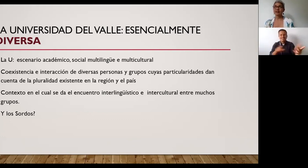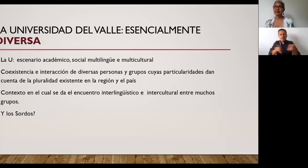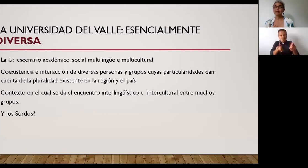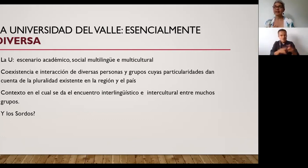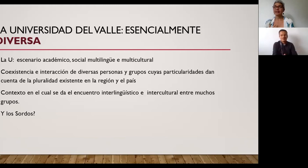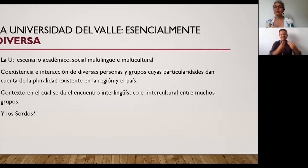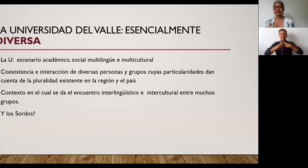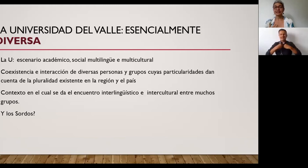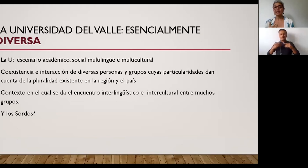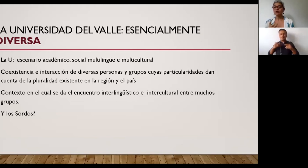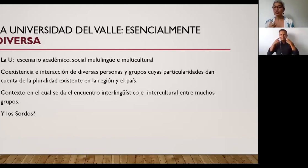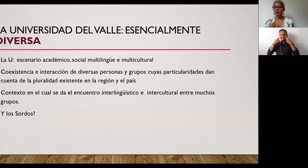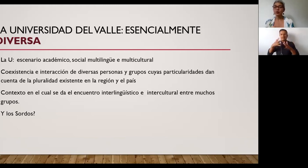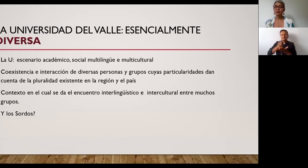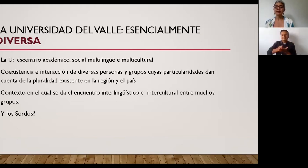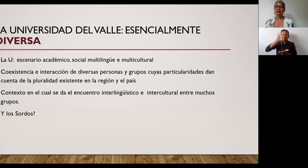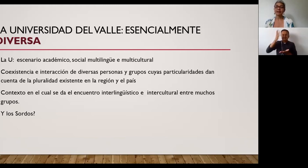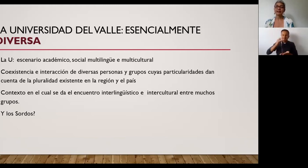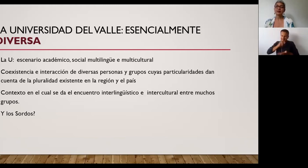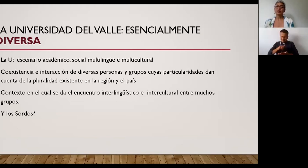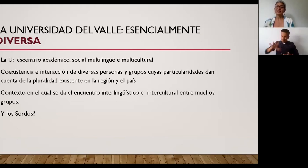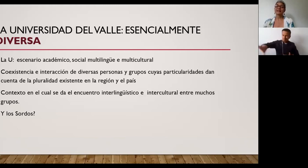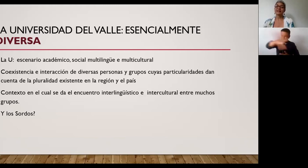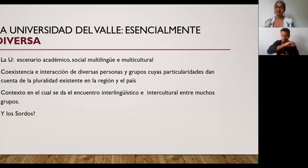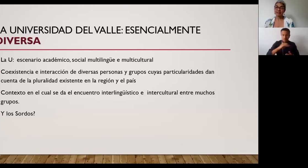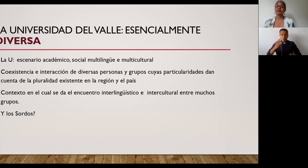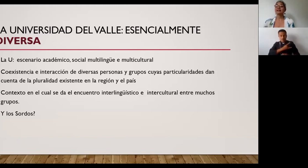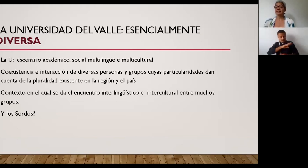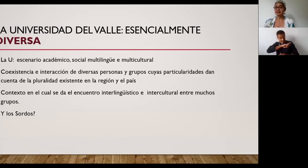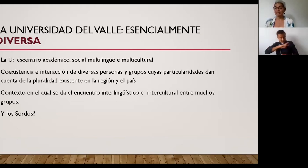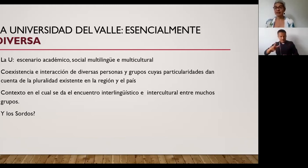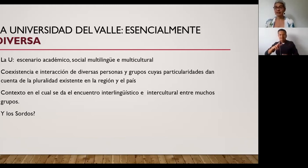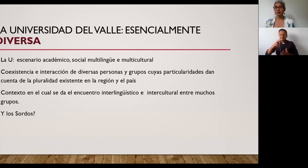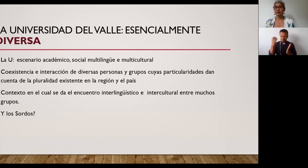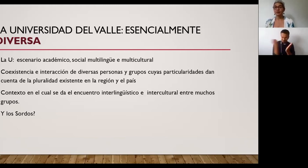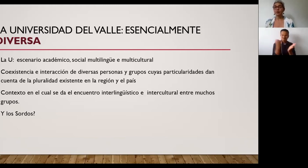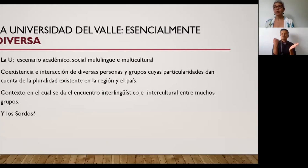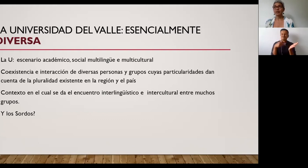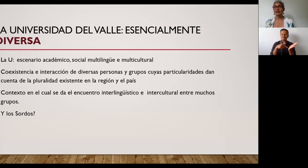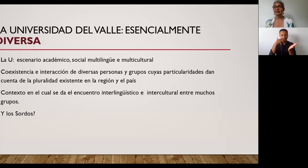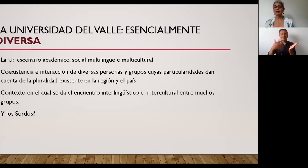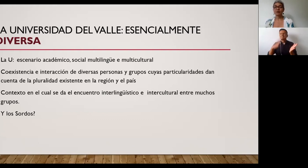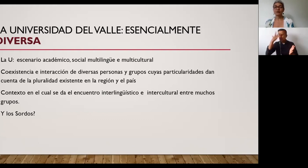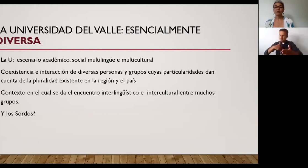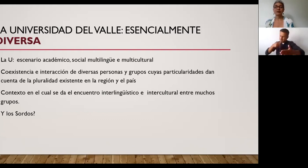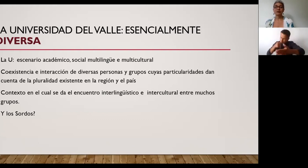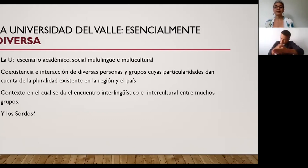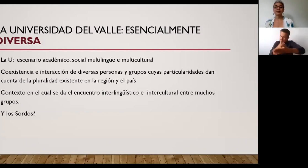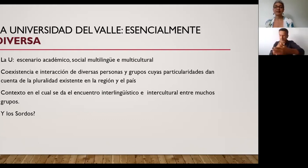que la universidad tenga un sello muy particular porque debe trabajar y está trabajando por ese reconocimiento y ese